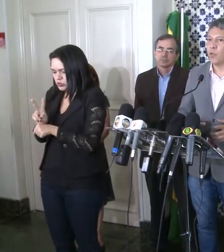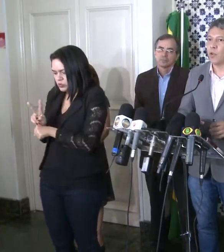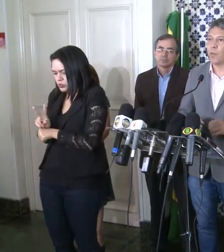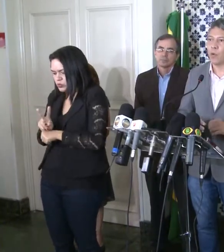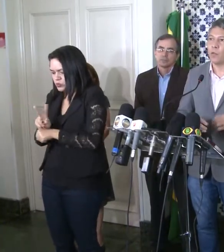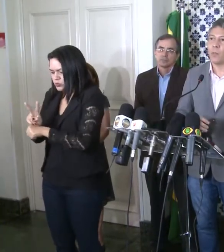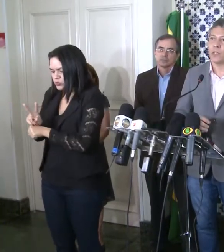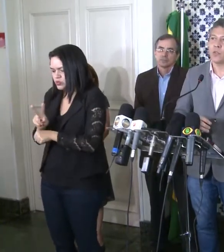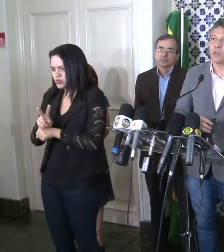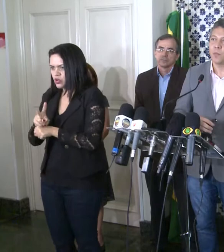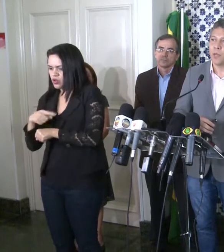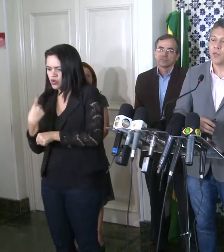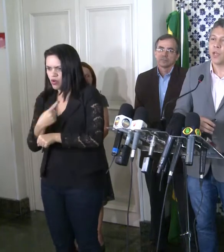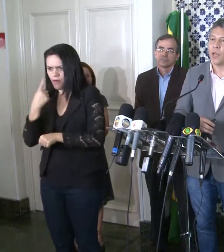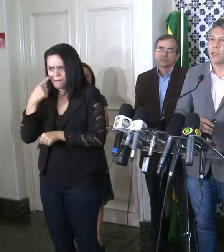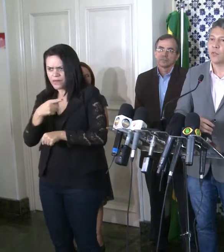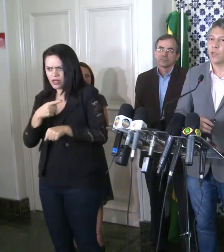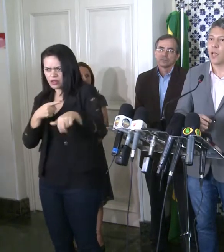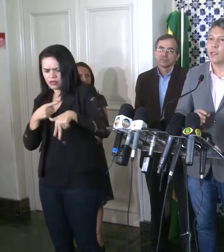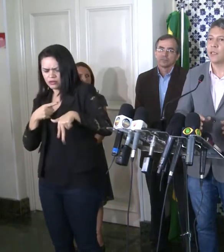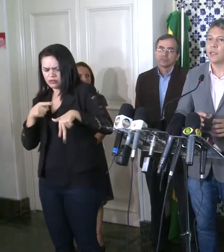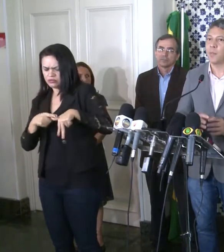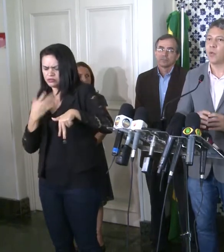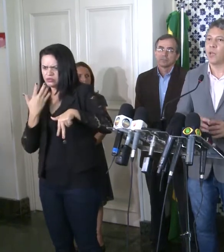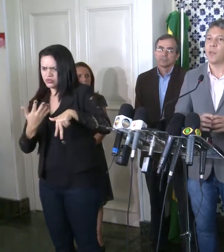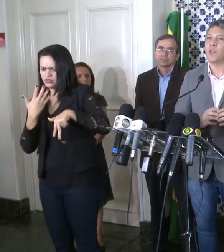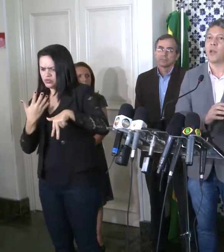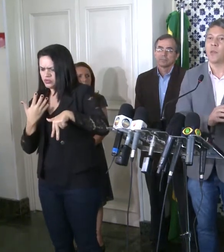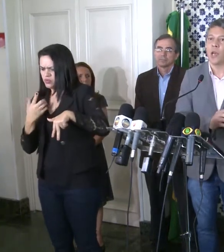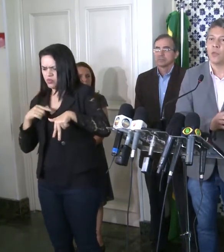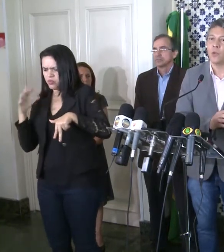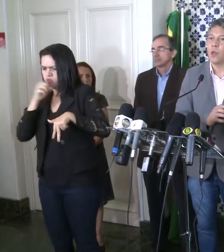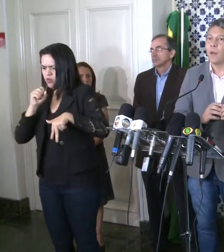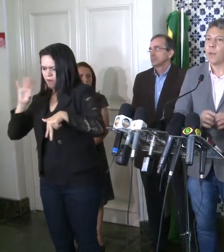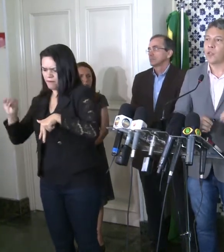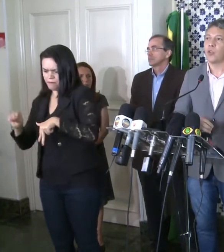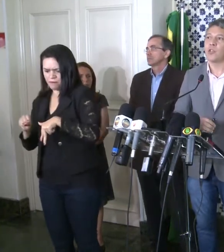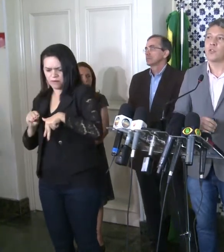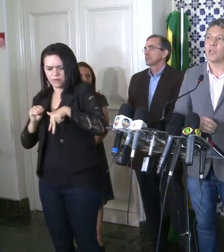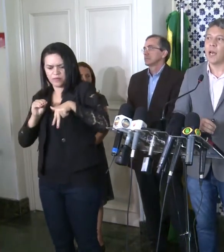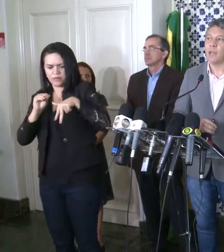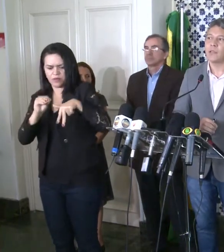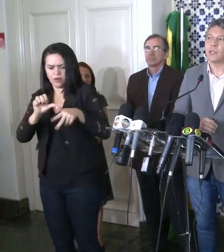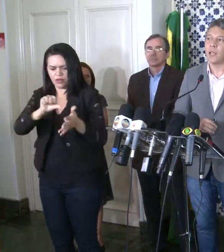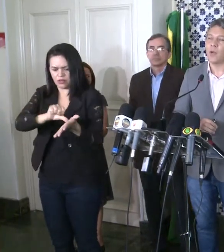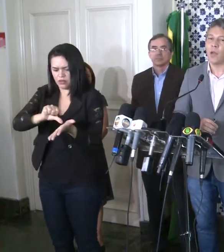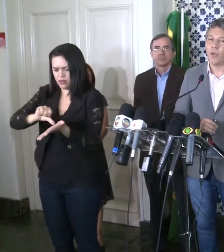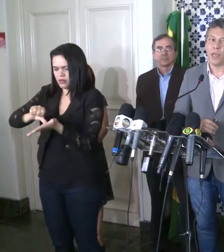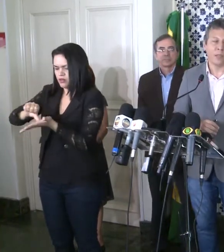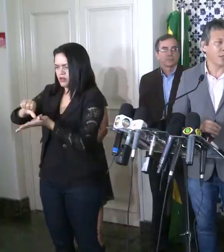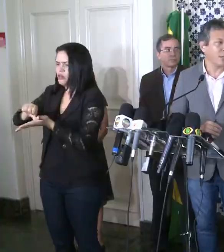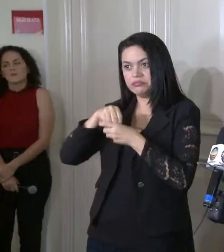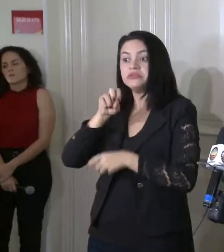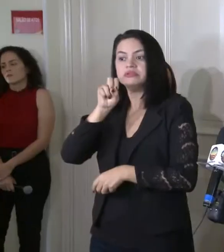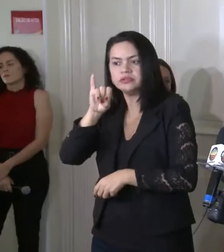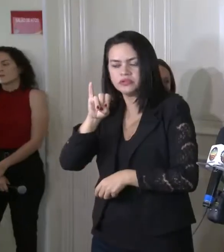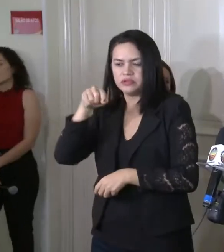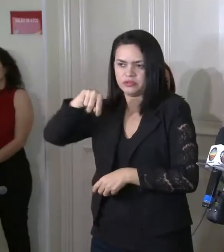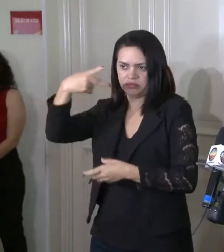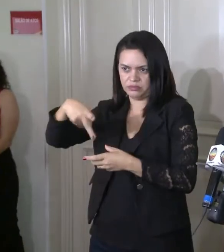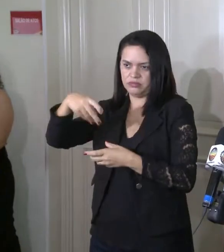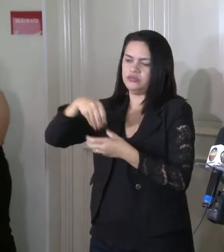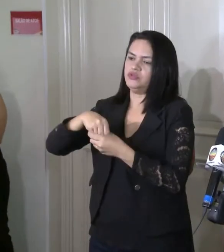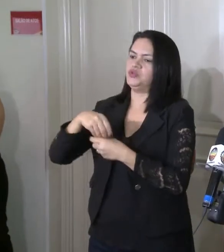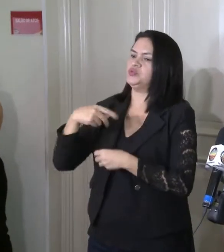toda uma logística para, quando o paciente suspeito chegar nessas unidades, ele ser prontamente encaminhado para as nossas unidades, que serão referências. A princípio,